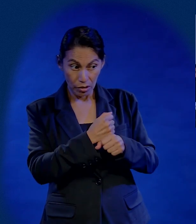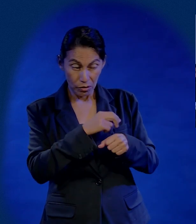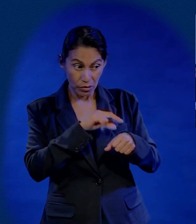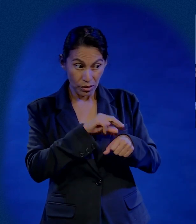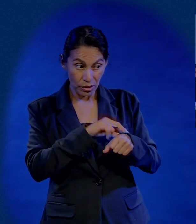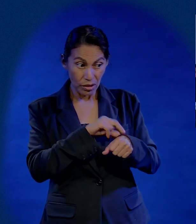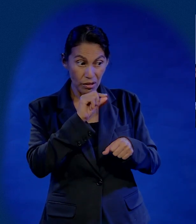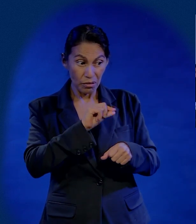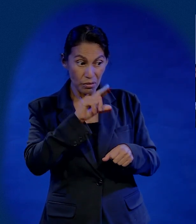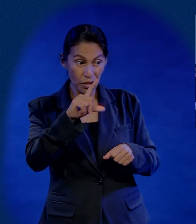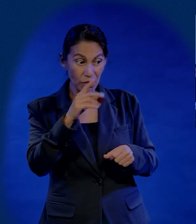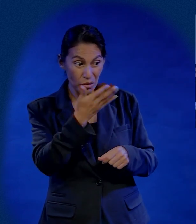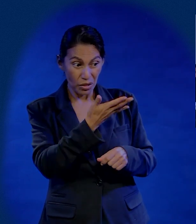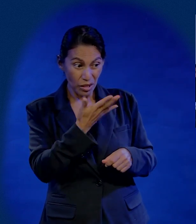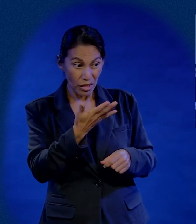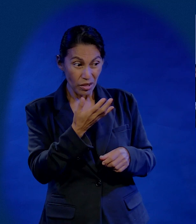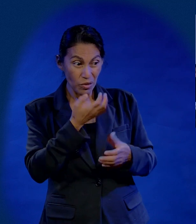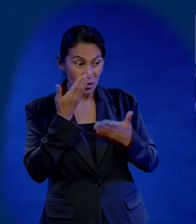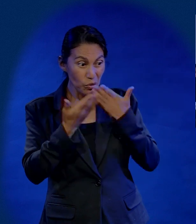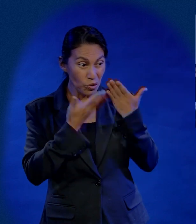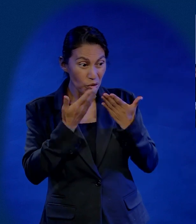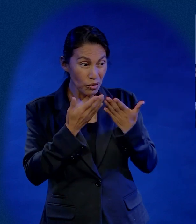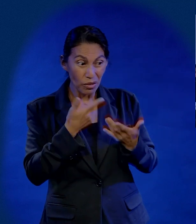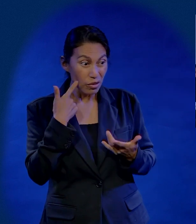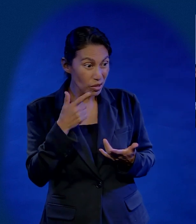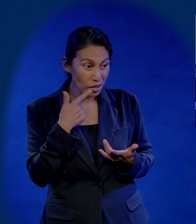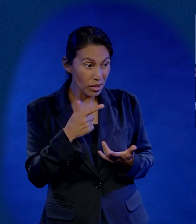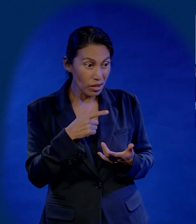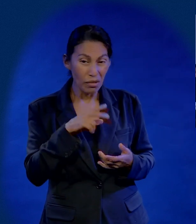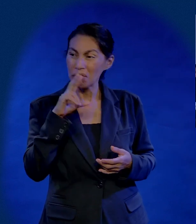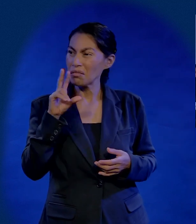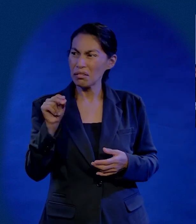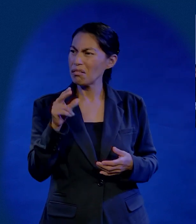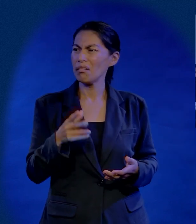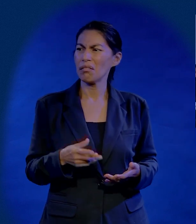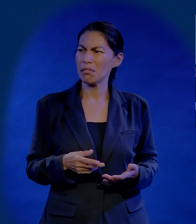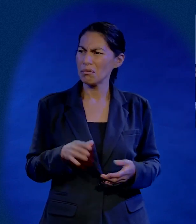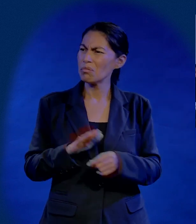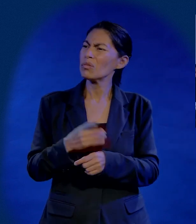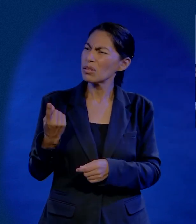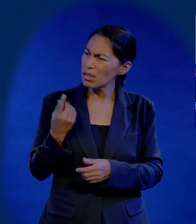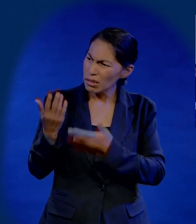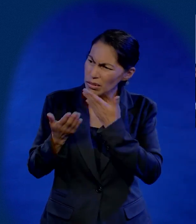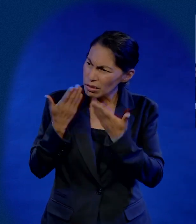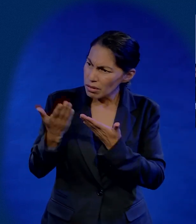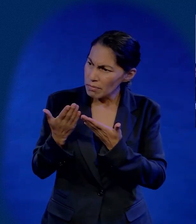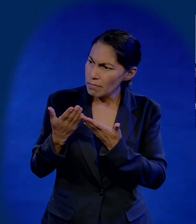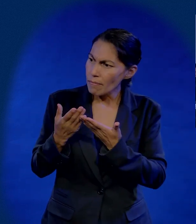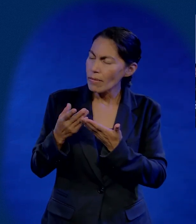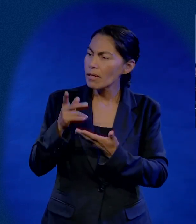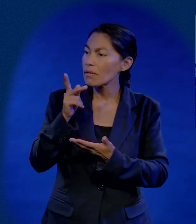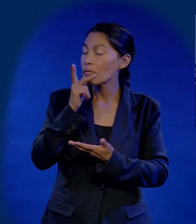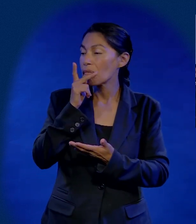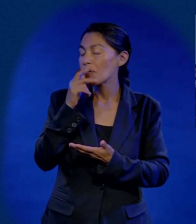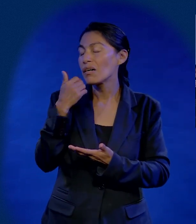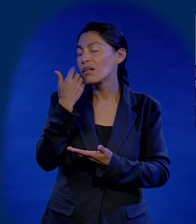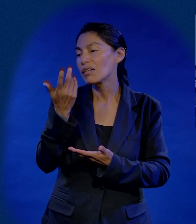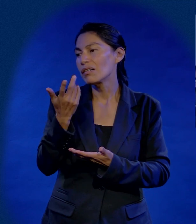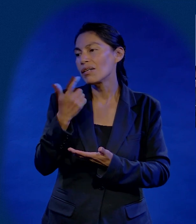A ver, a ver, me está diciendo que usted estudió siete años de medicina más una especialidad. ¿Y usted no quería ser doctora? No. Y entonces, ¿por qué